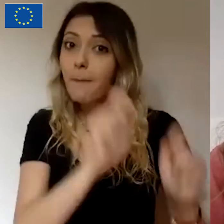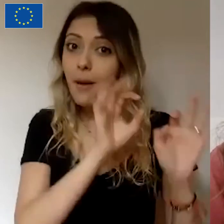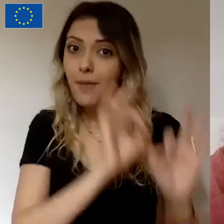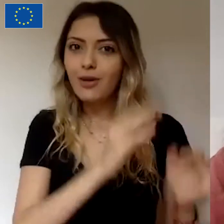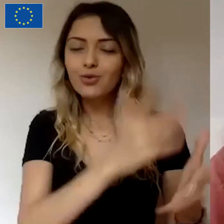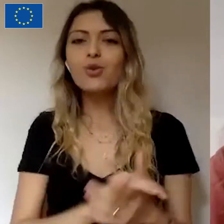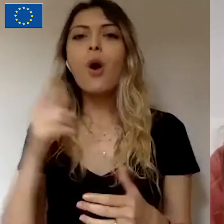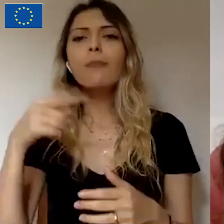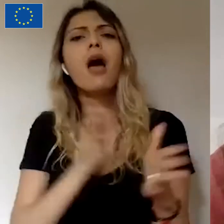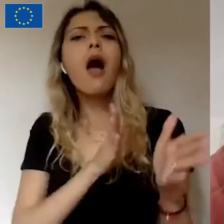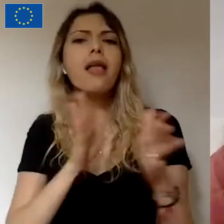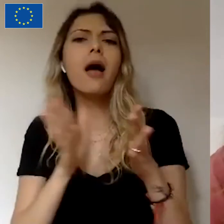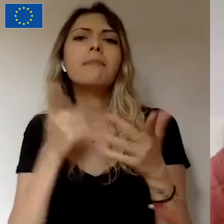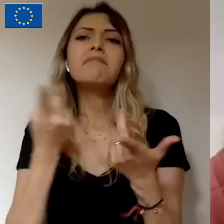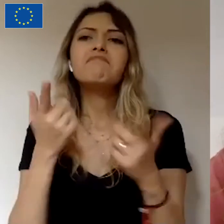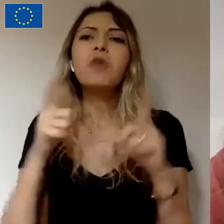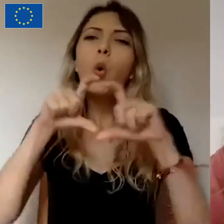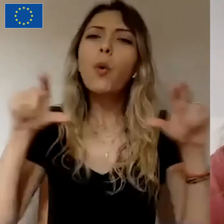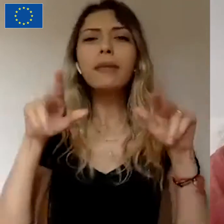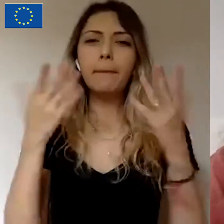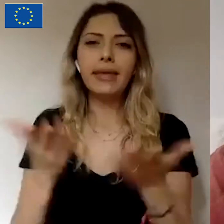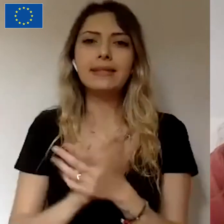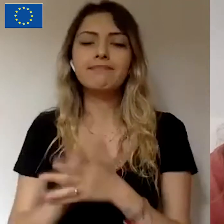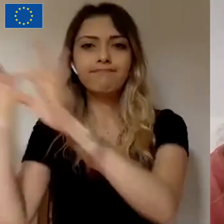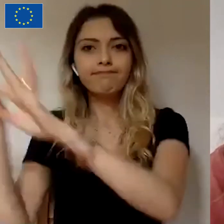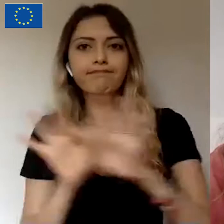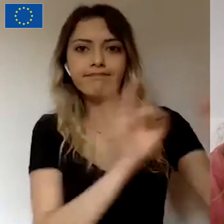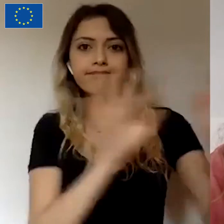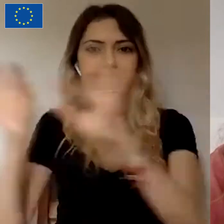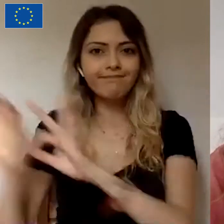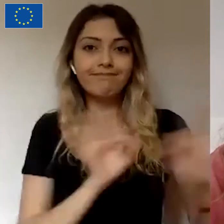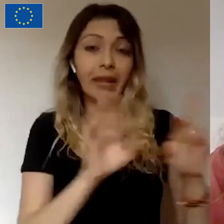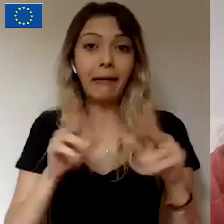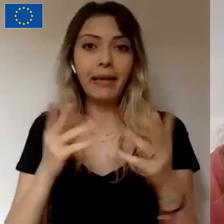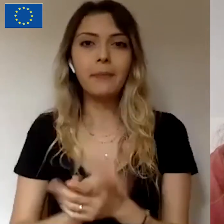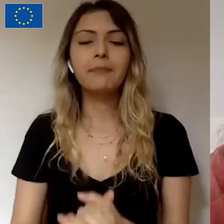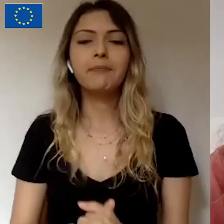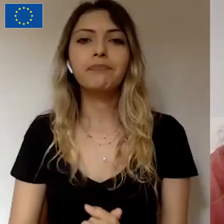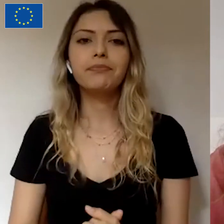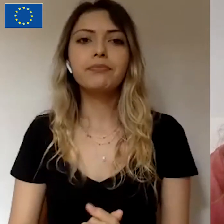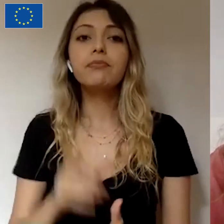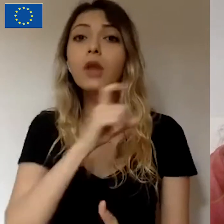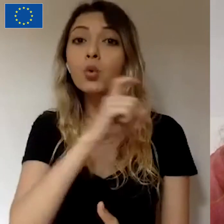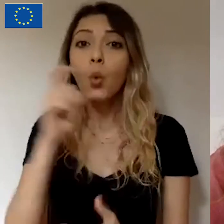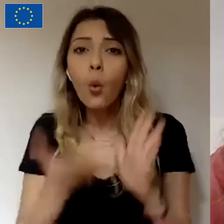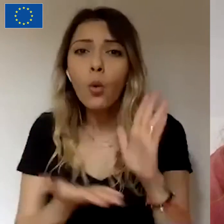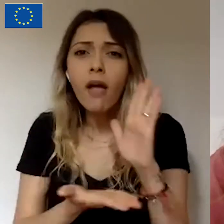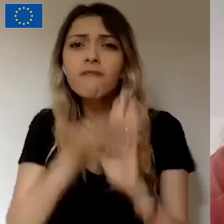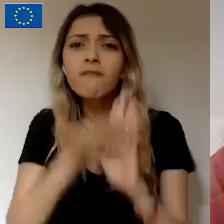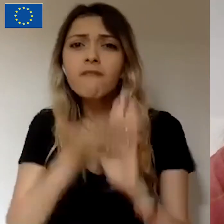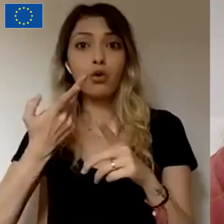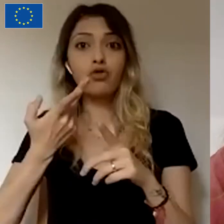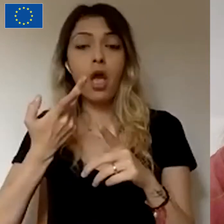Fon Google. Şimdiye kadar biraz Fon Google karnesinden bahsedecek olursam, 900'ün üzerinde proje yayını alındı.